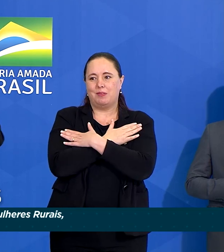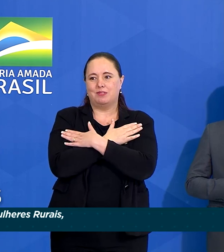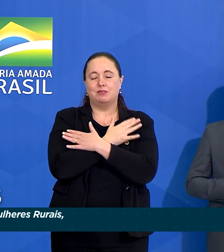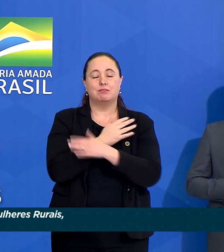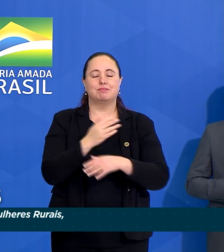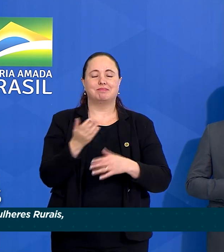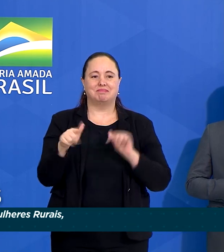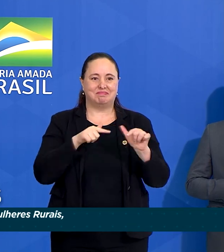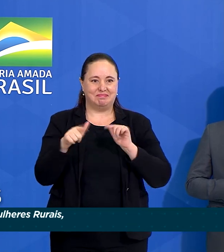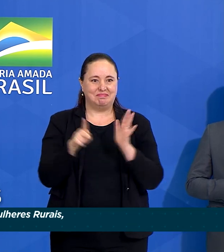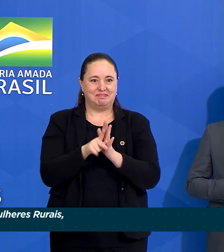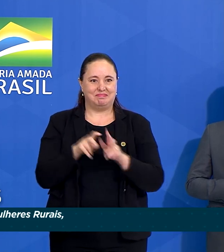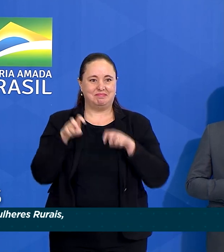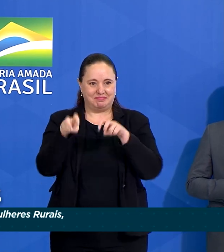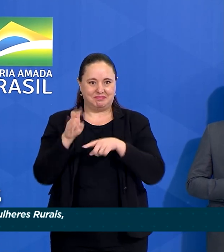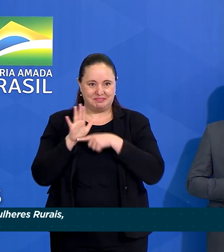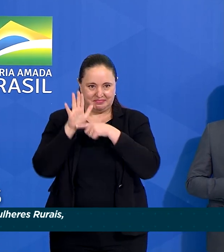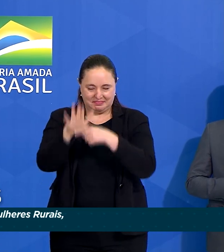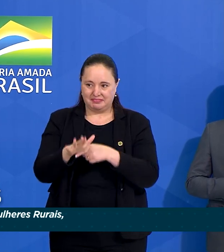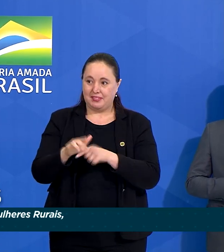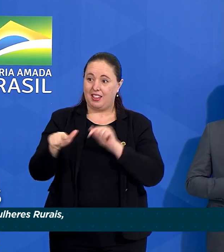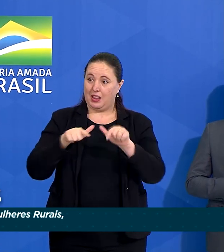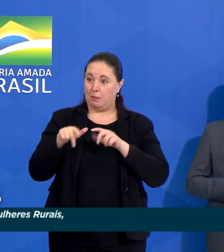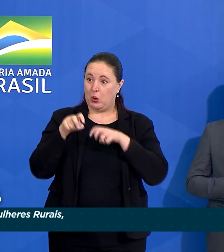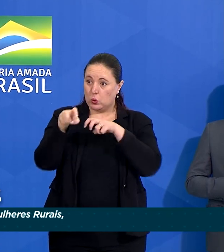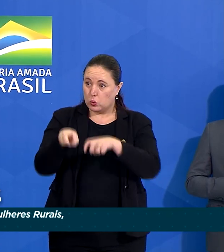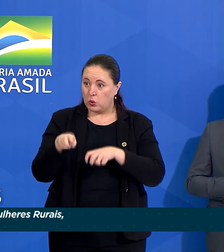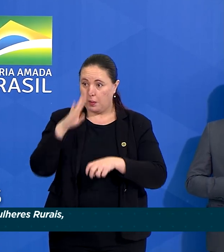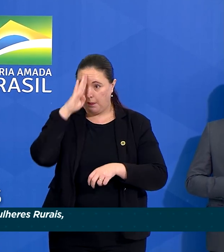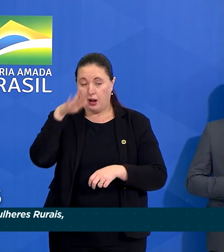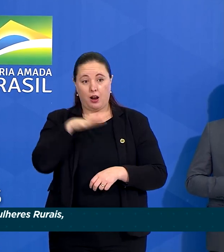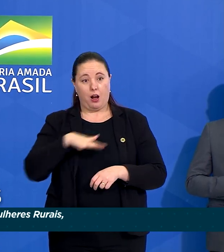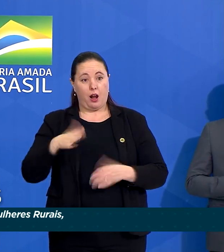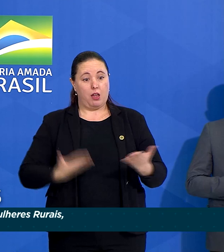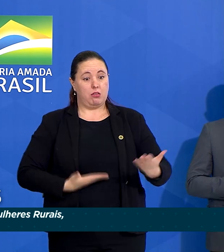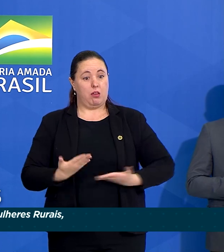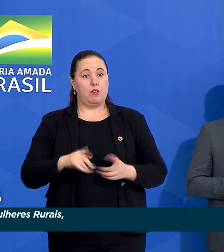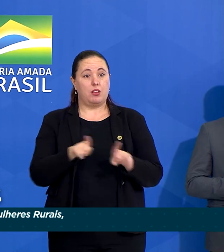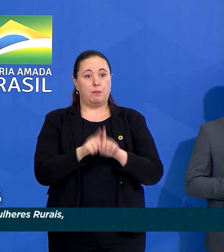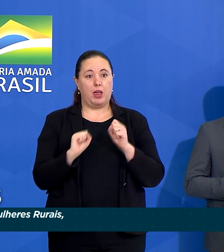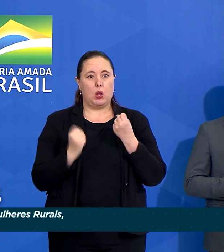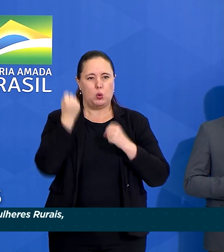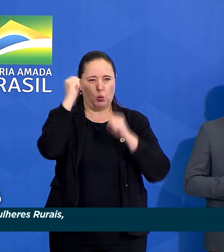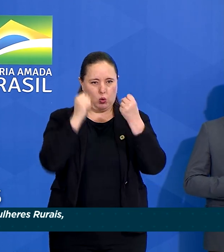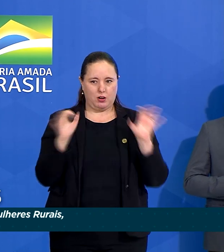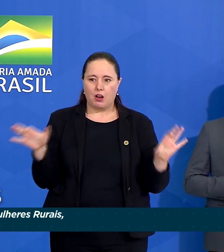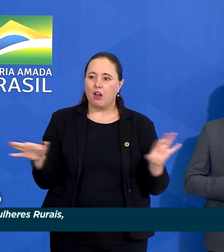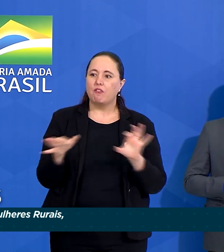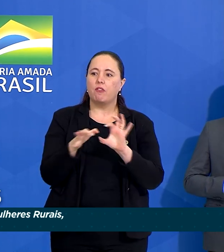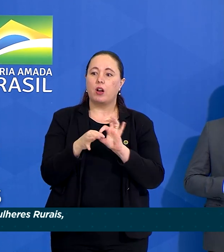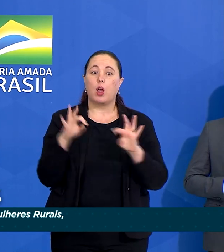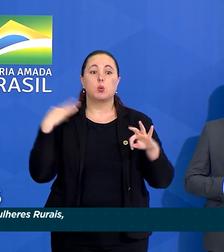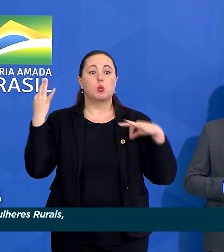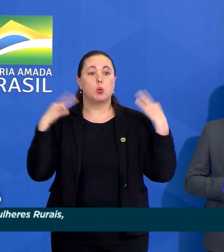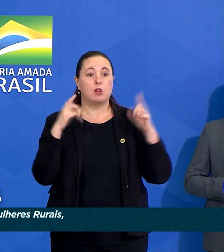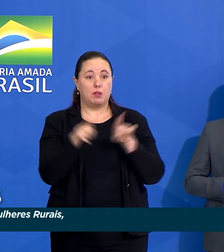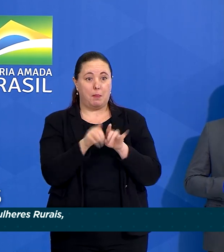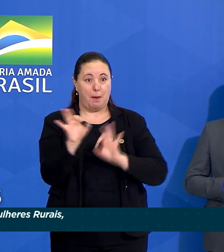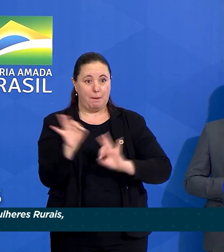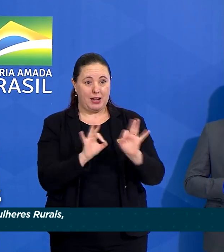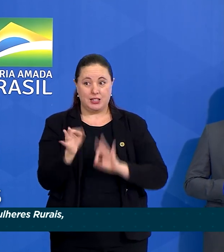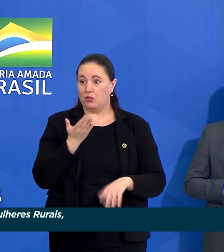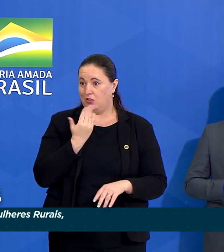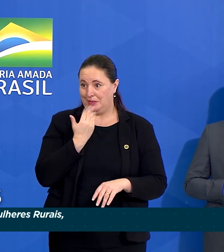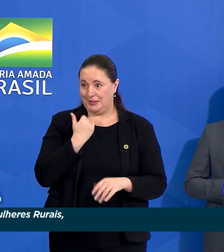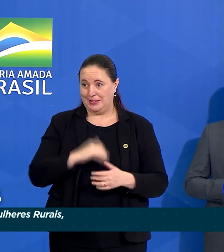agrícola, principalmente no sector de serviços e indústria vinculados ao turismo e preparação de